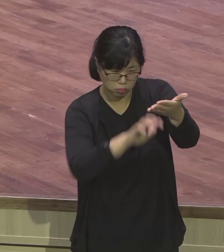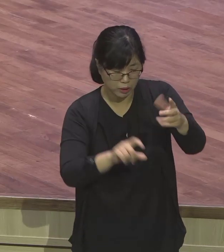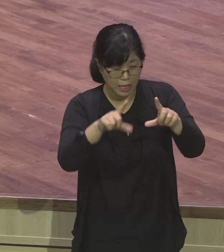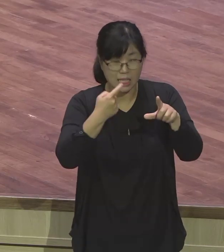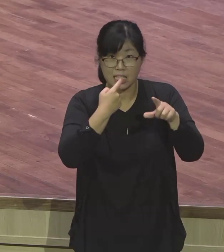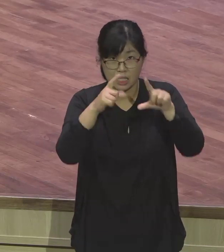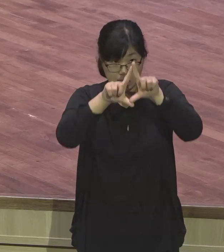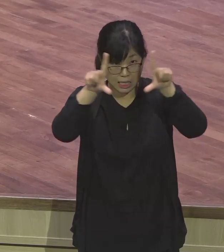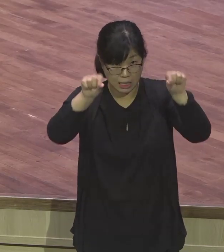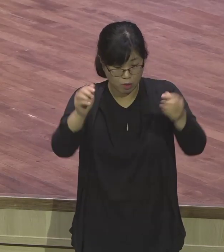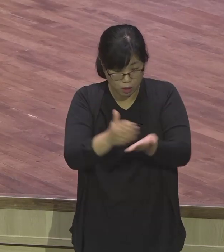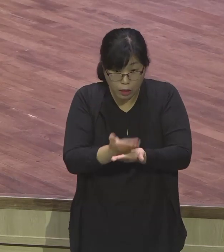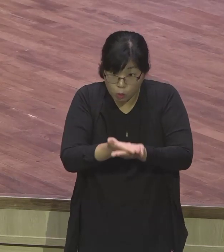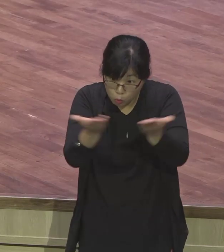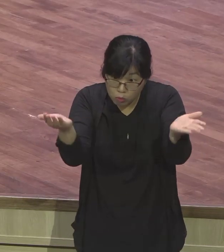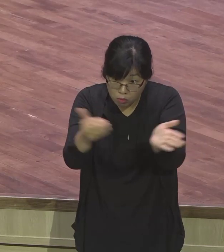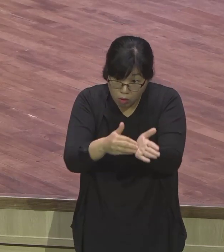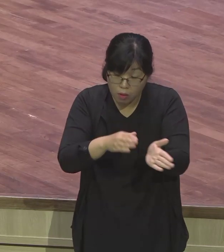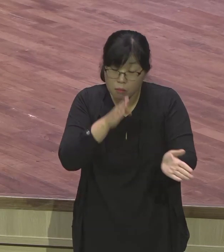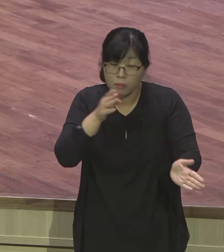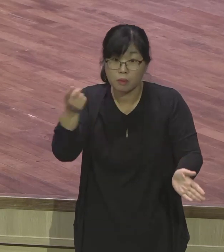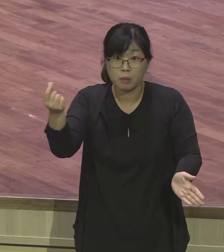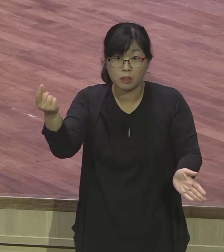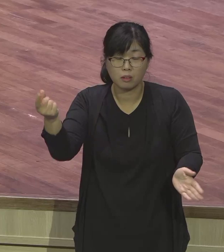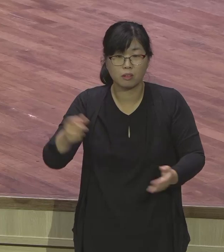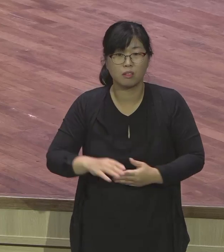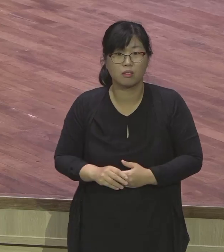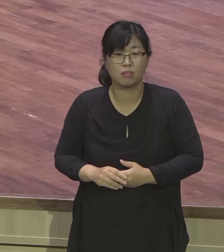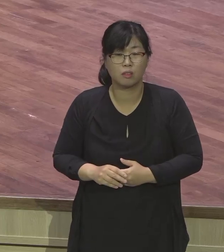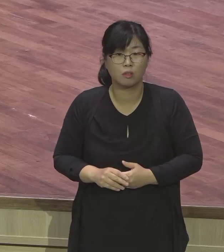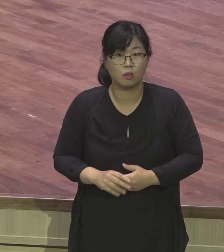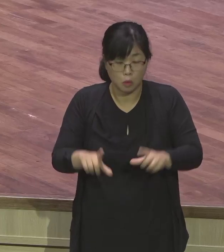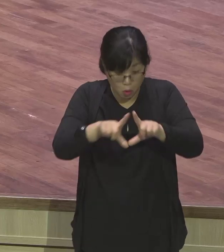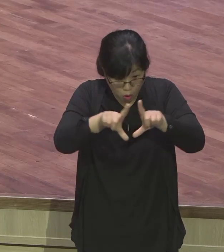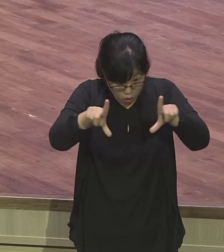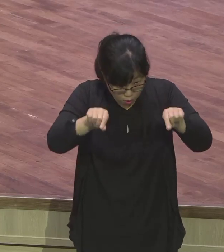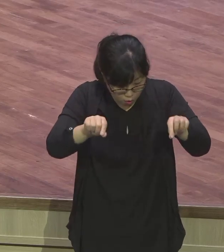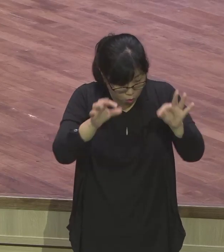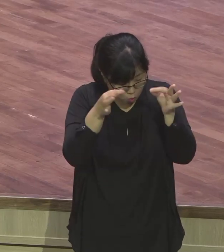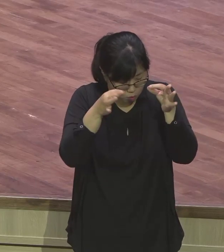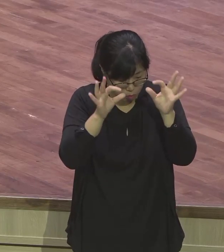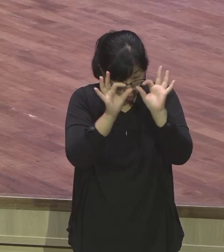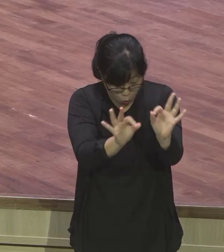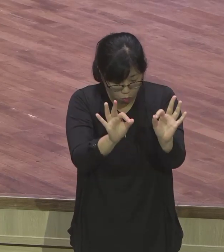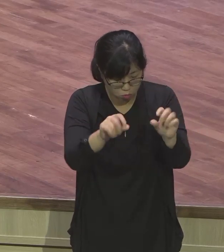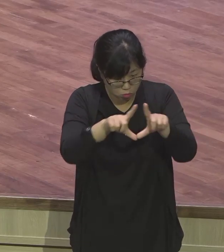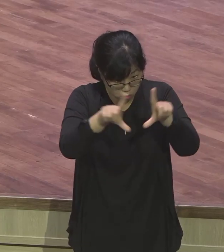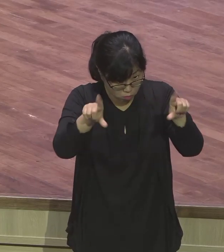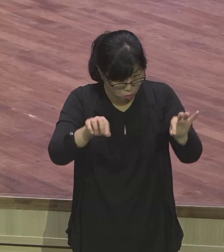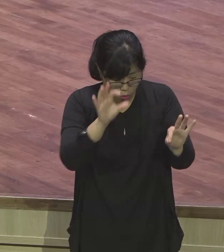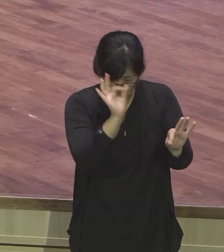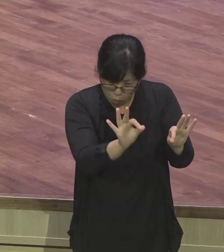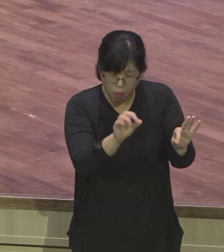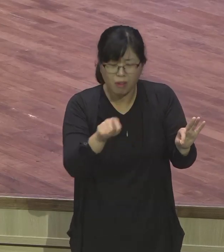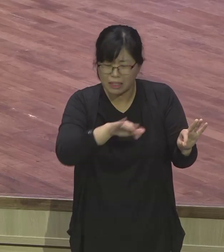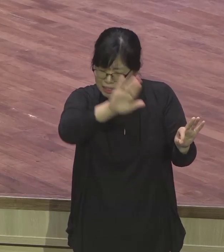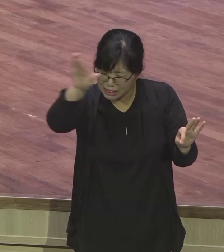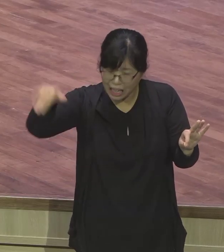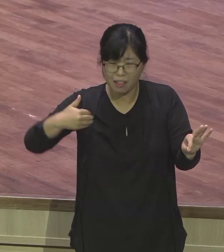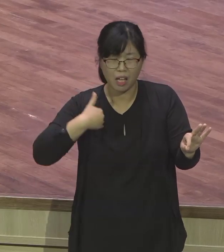거기 다 보면 다 세밀하게 나와 있어요. 기도하고 후원하면, 그것이 바로 237나라,